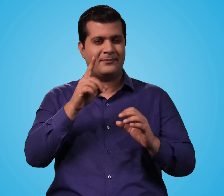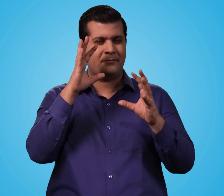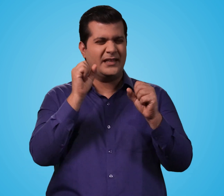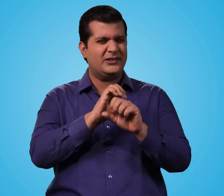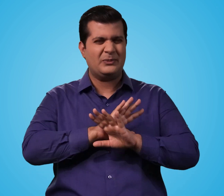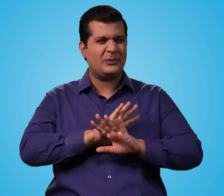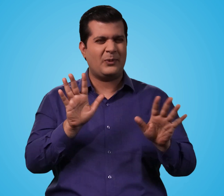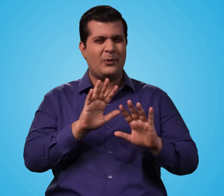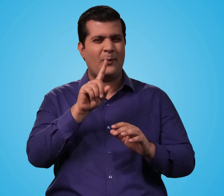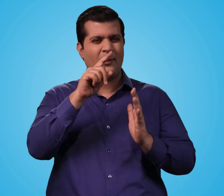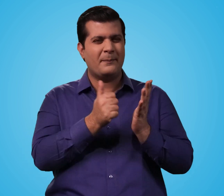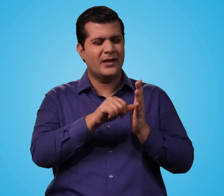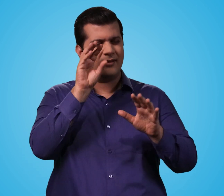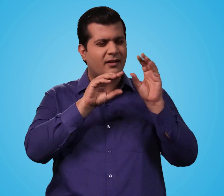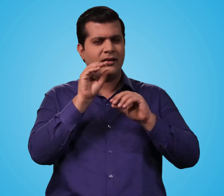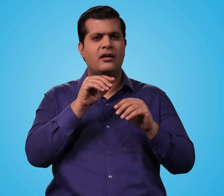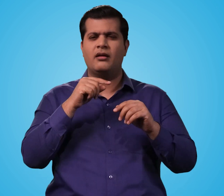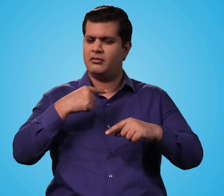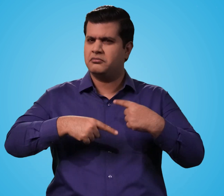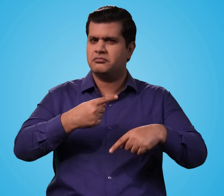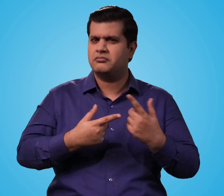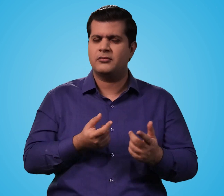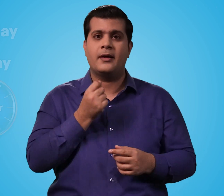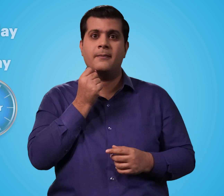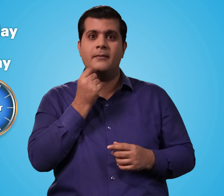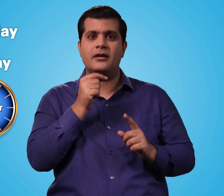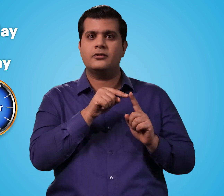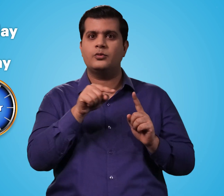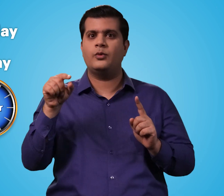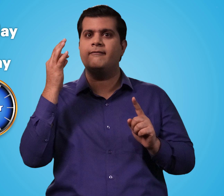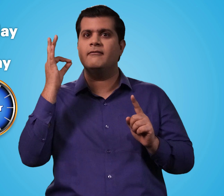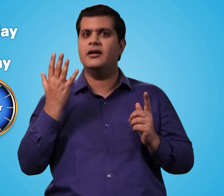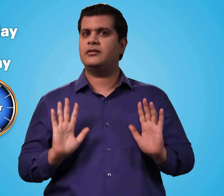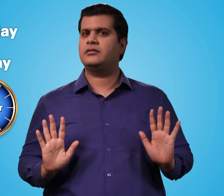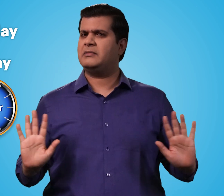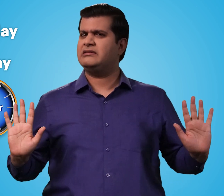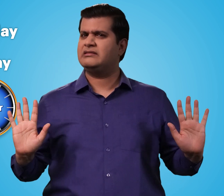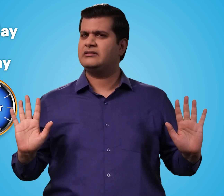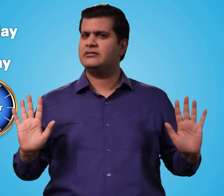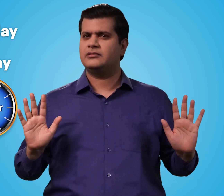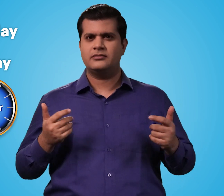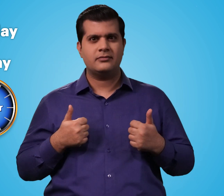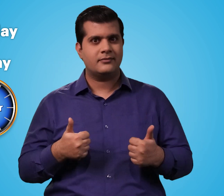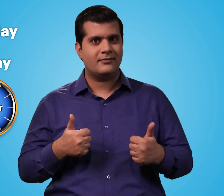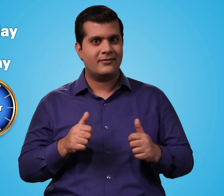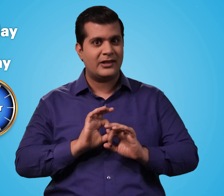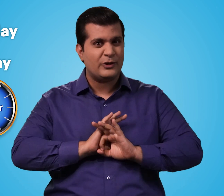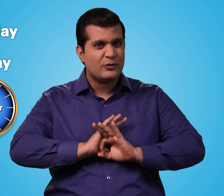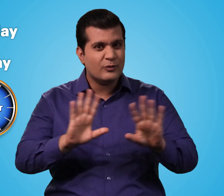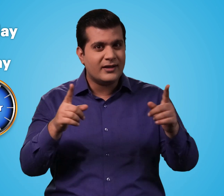मौका मत चुकिए यह सिफ एक महिने का कोर्स है और सोमवार से शुक्रवार तक चलाया जाएगा अद्बुत है ना तो क्या